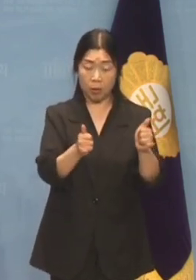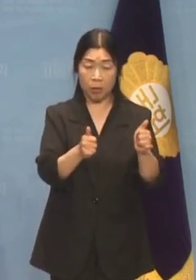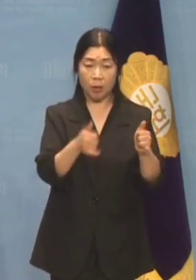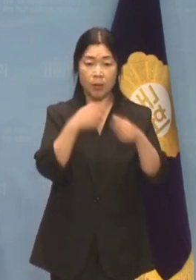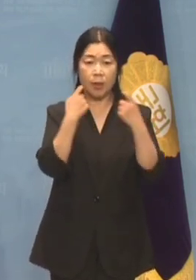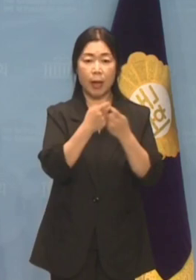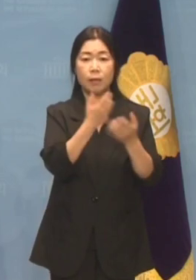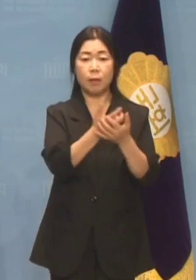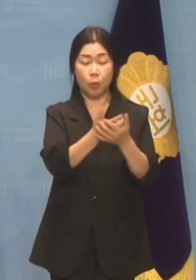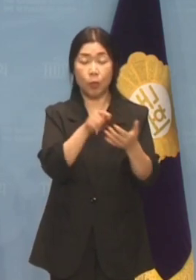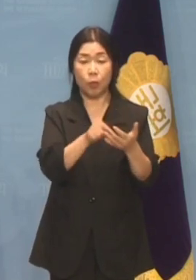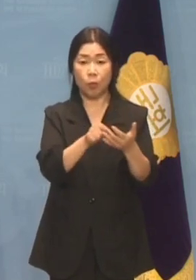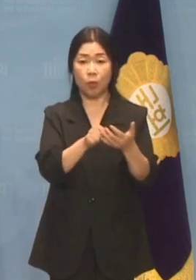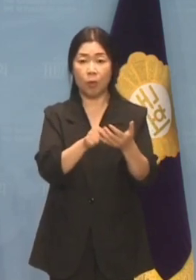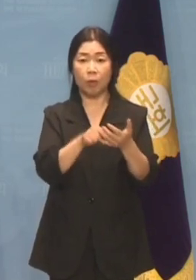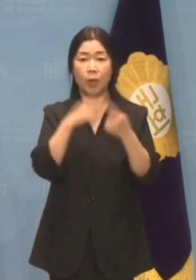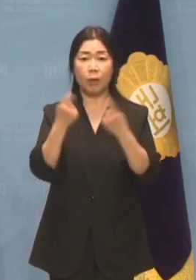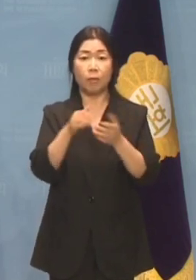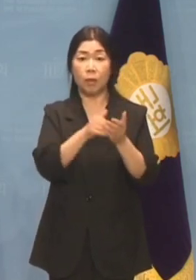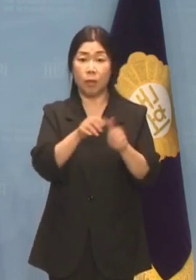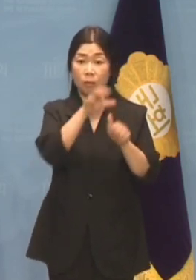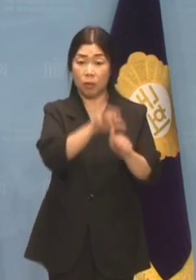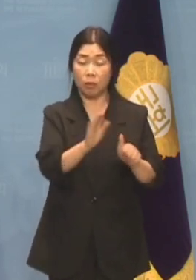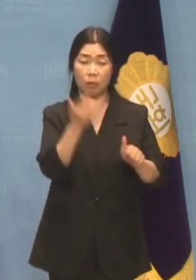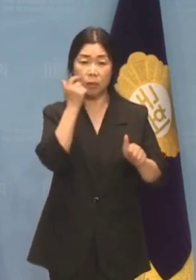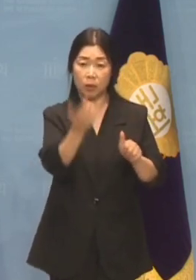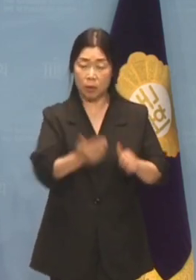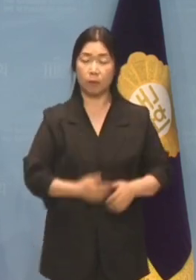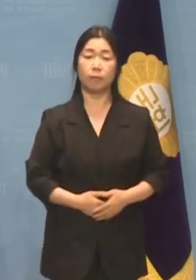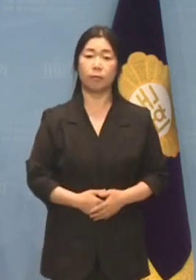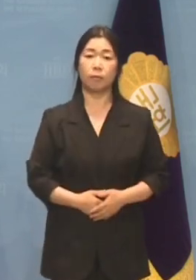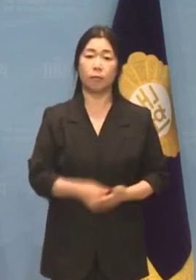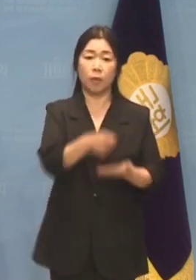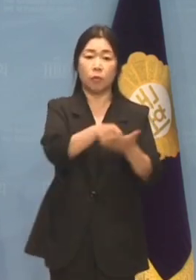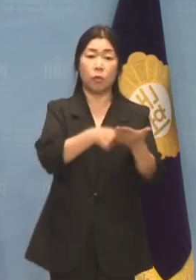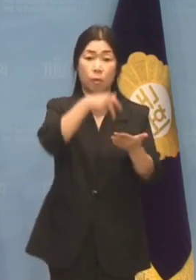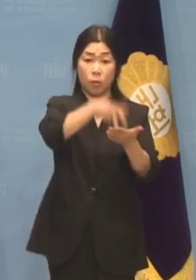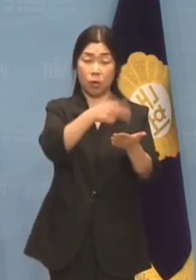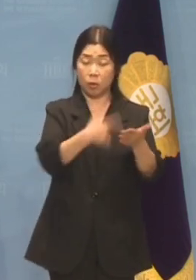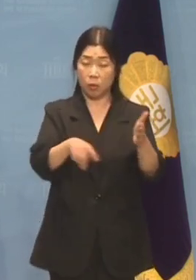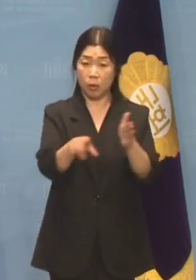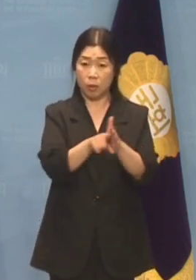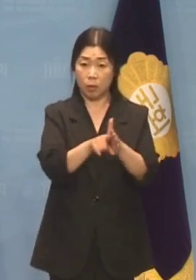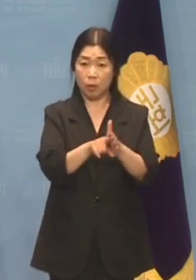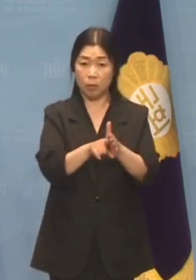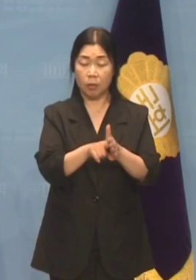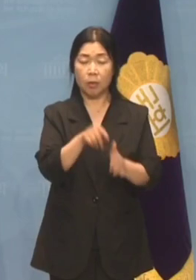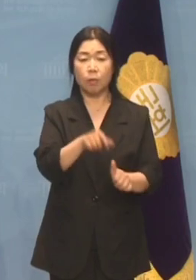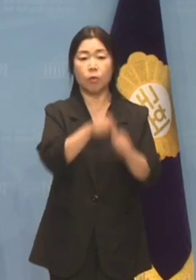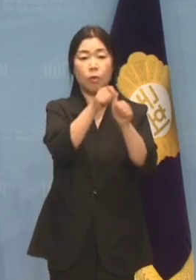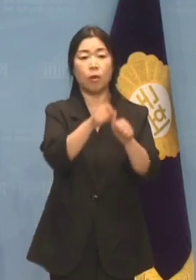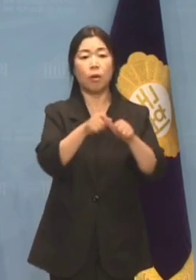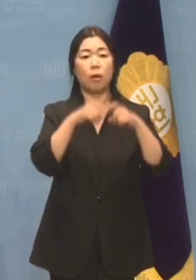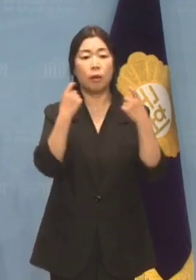개인정보입니까? 언론의 취재를 보장하기 위해 인사청문자료를 공유한 것이